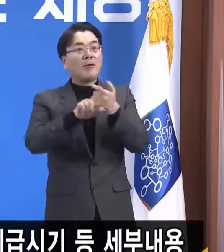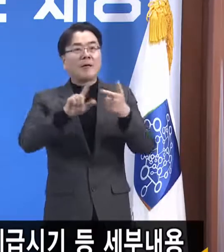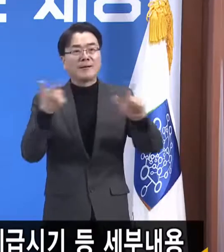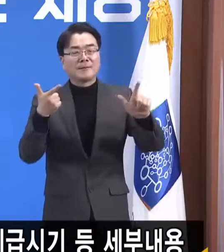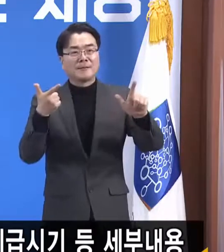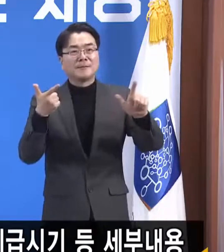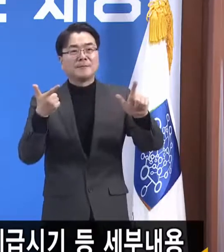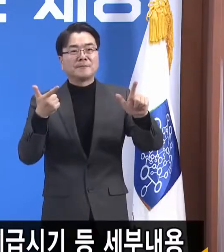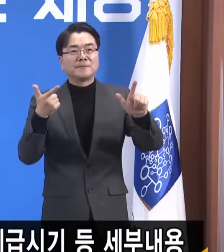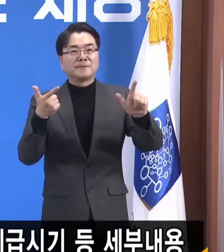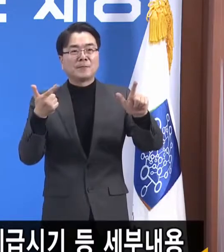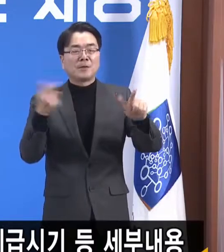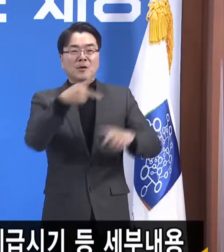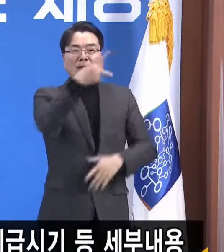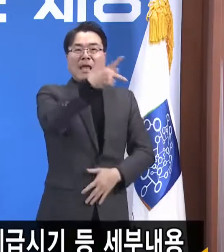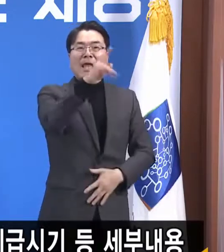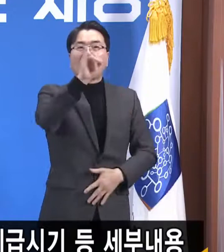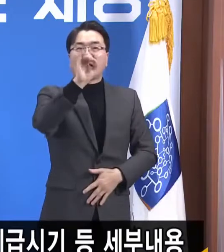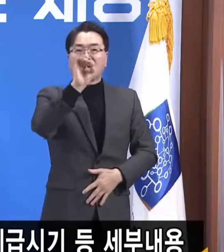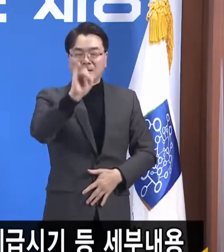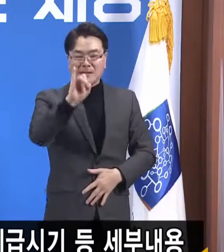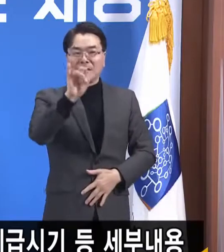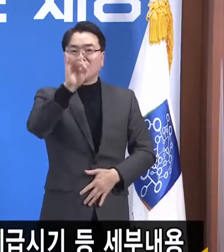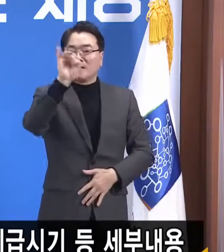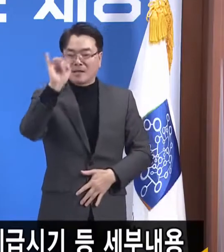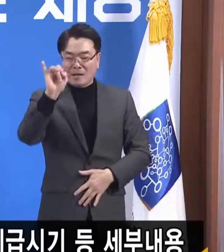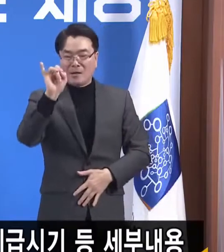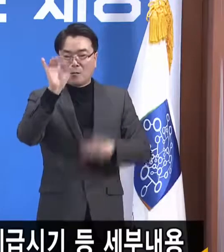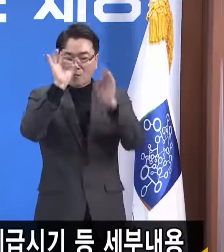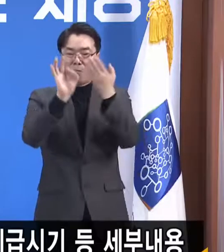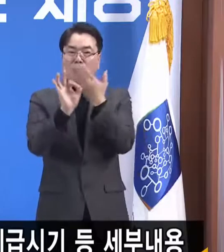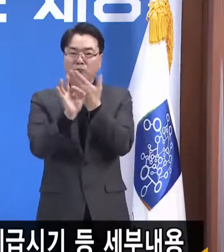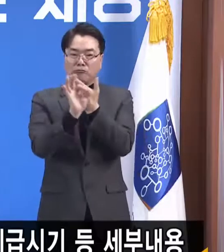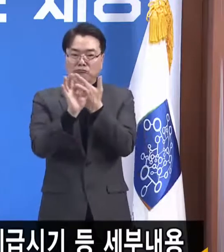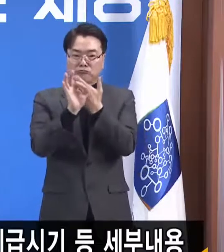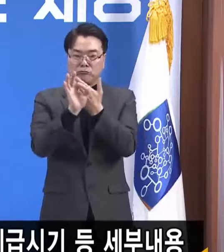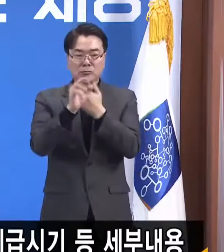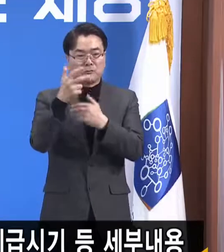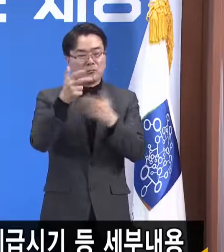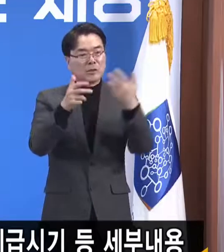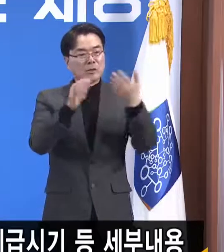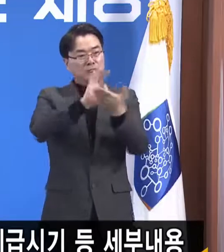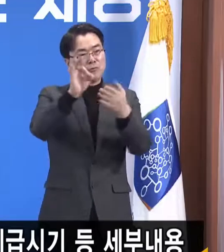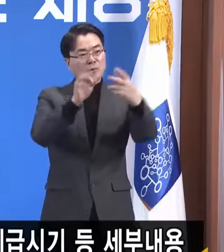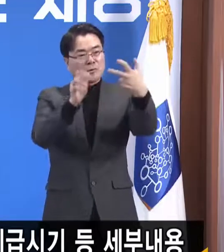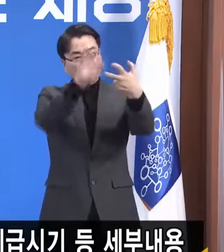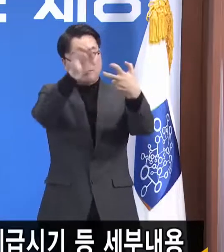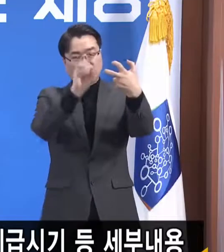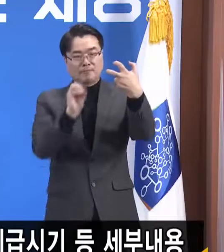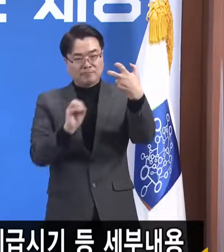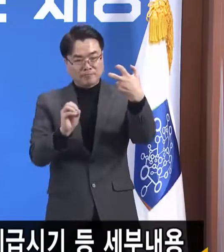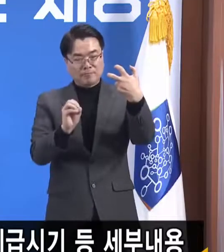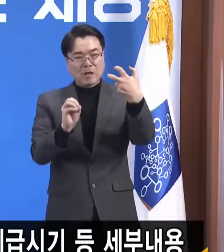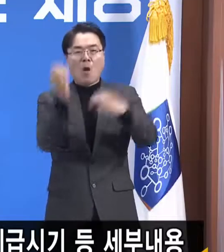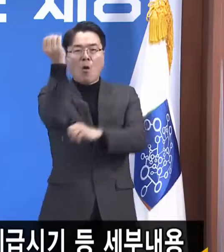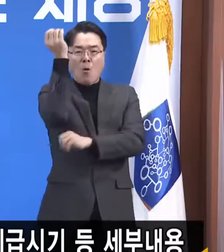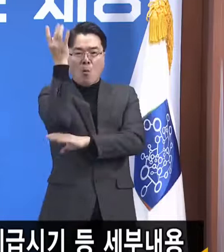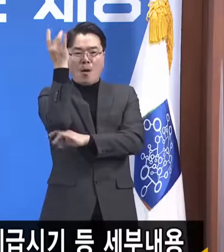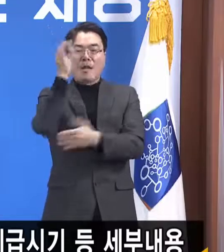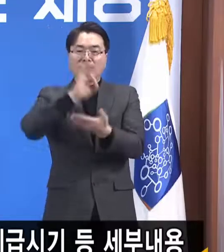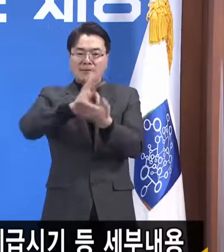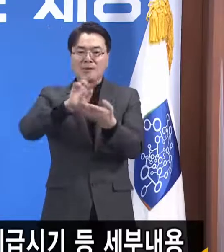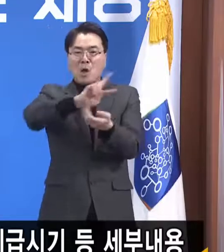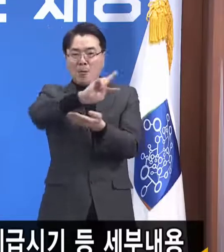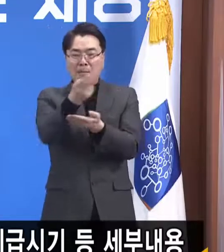그리고 KDI 발표에 의하더라도 70%는 기존 소비를 대체한다고 합니다. 30% 정도 추가